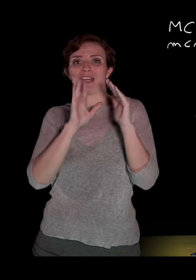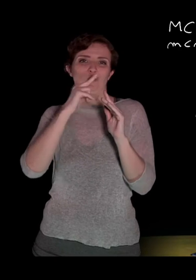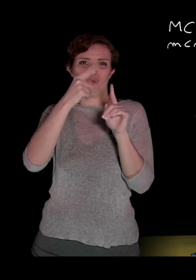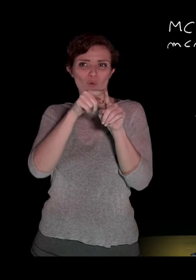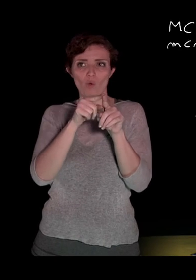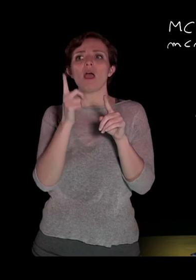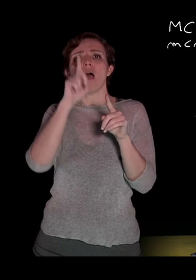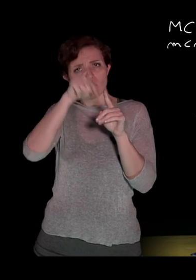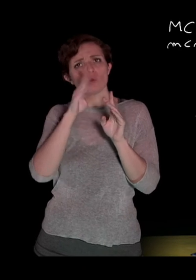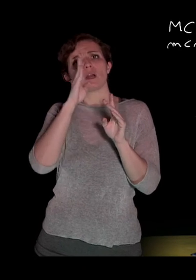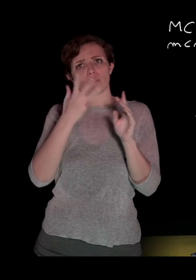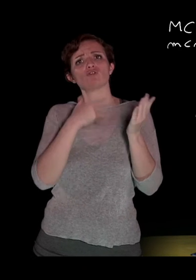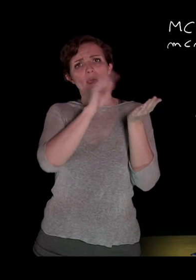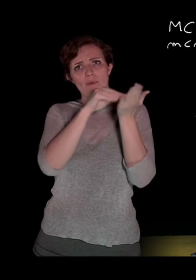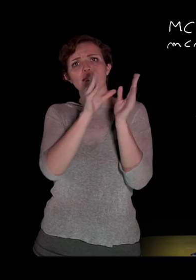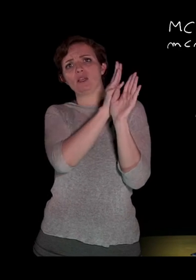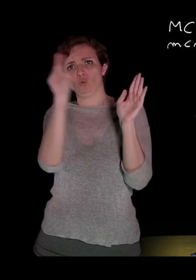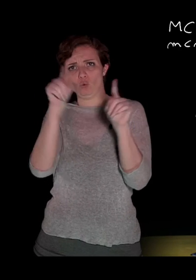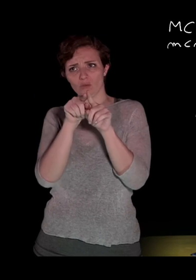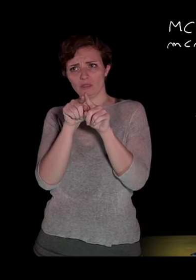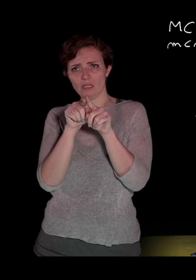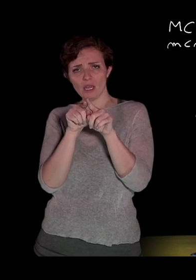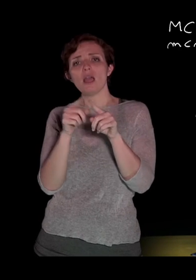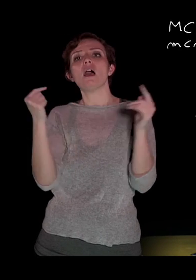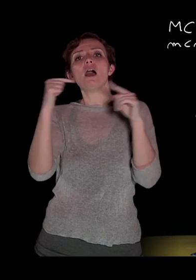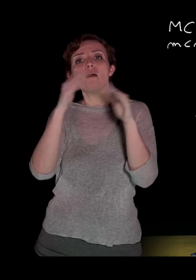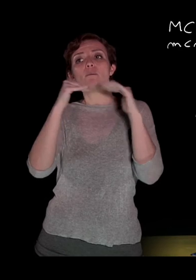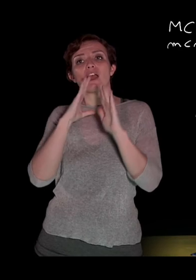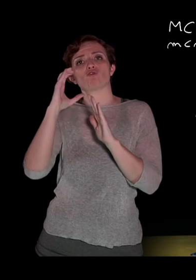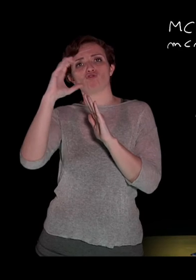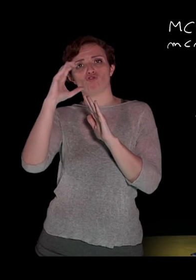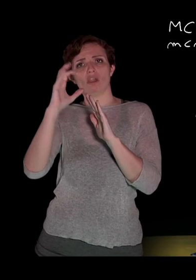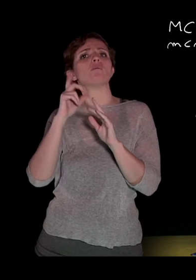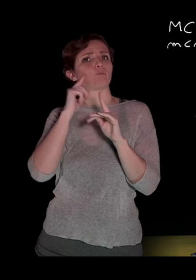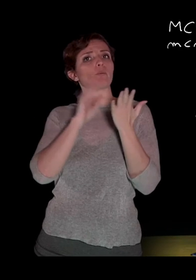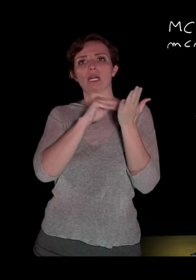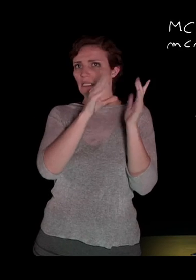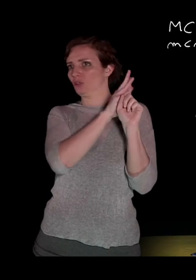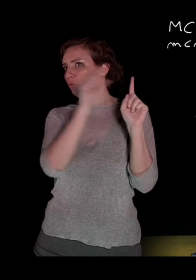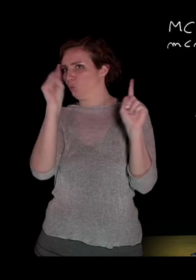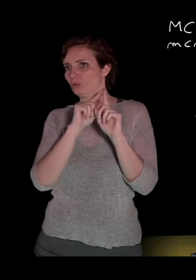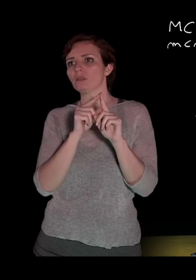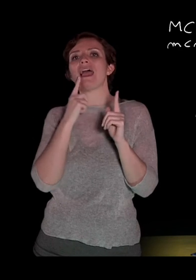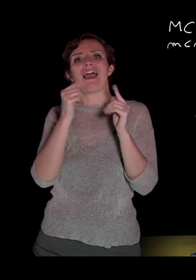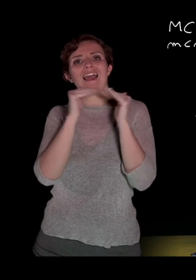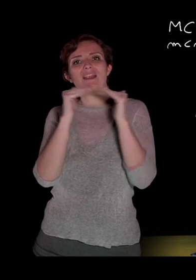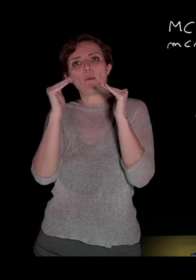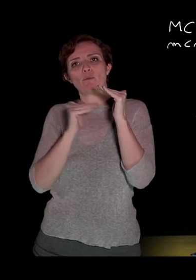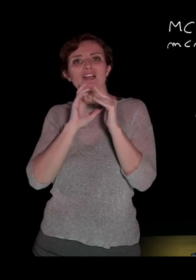anch'essa è presente in tutti i termini, il grado più basso è il primo. Per quanto riguarda c, nuovamente presente in tutti i termini, il grado più basso ancora una volta è 1,